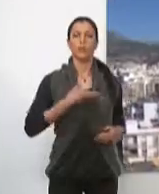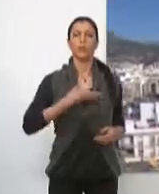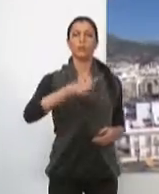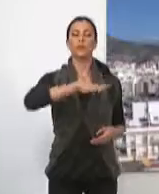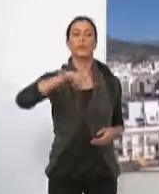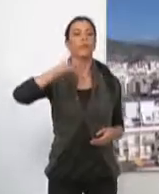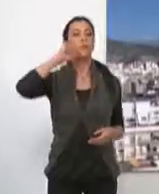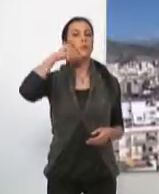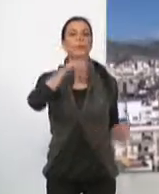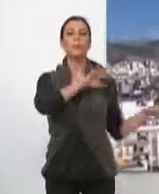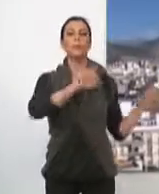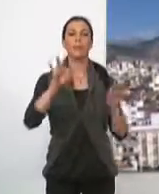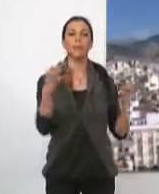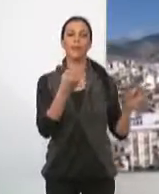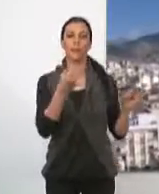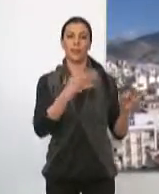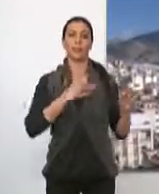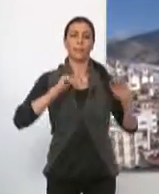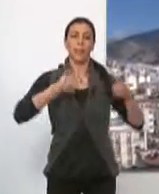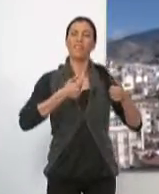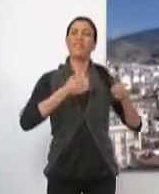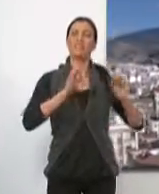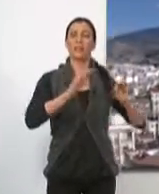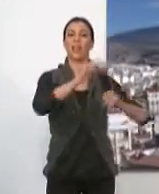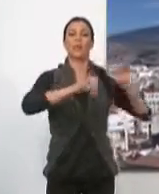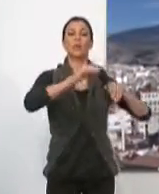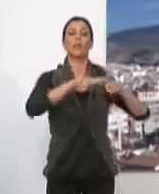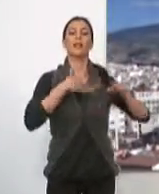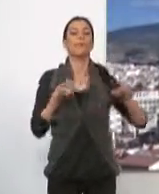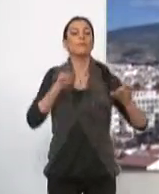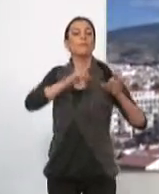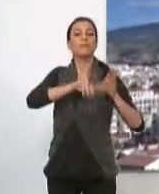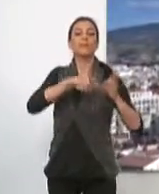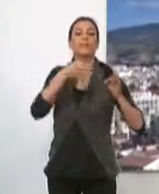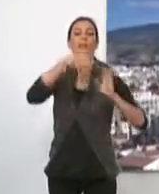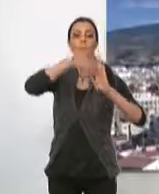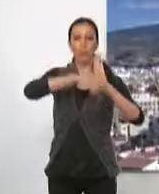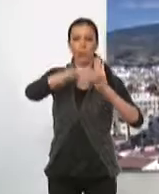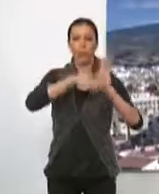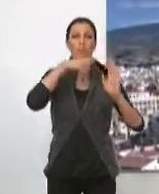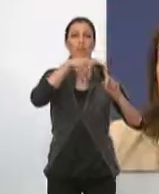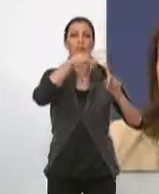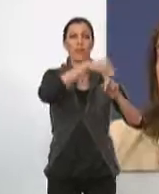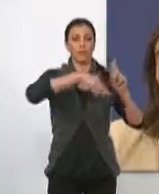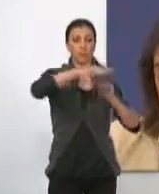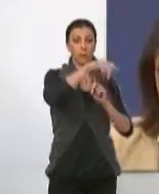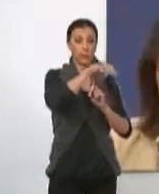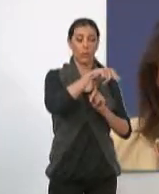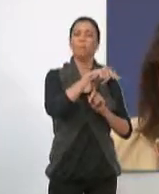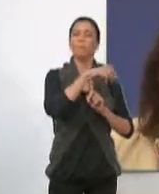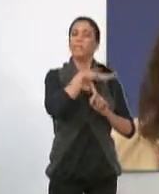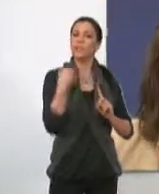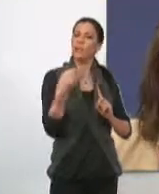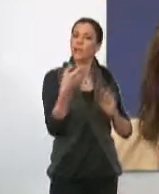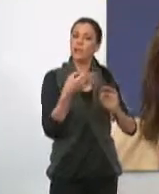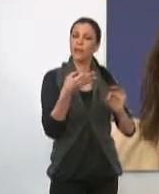El Ayuntamiento de la localidad de Motril prepara su candidatura para formar parte de un programa medioambiental de la ONU,